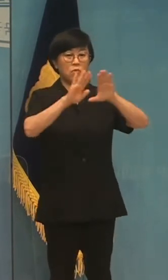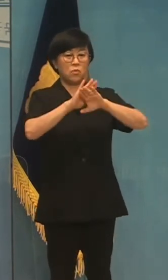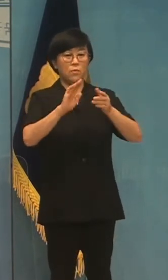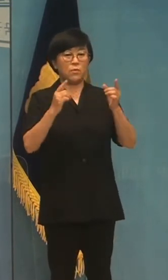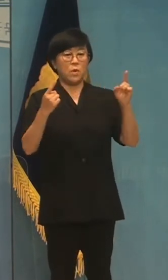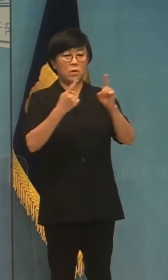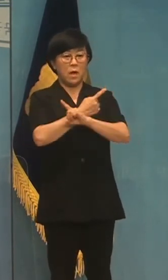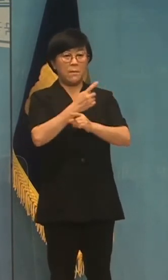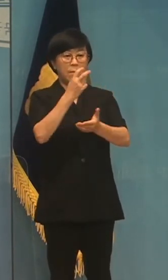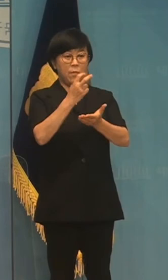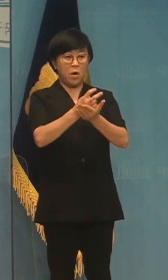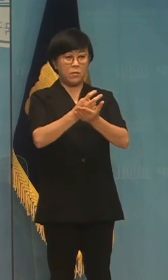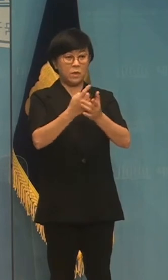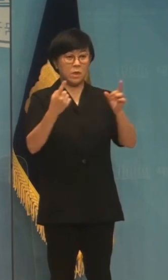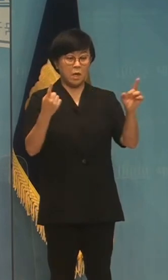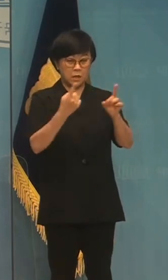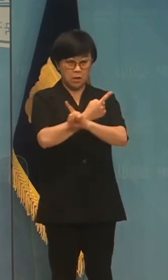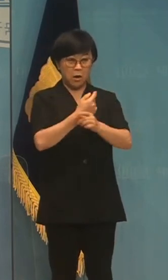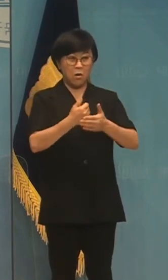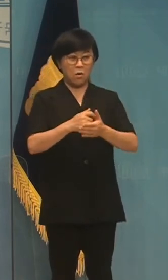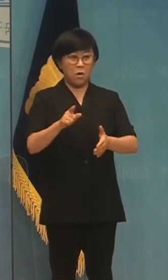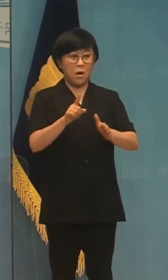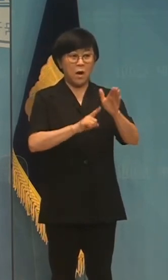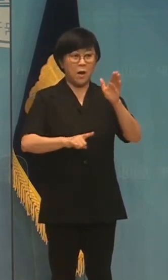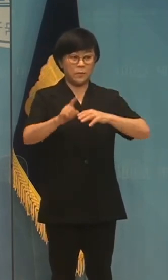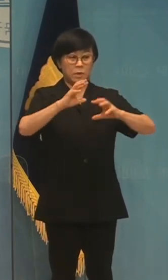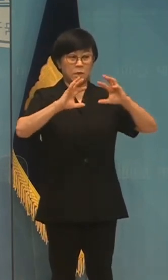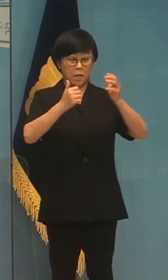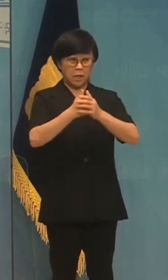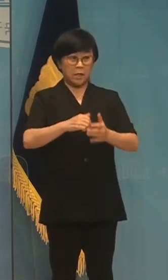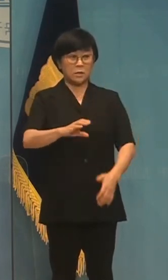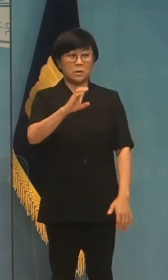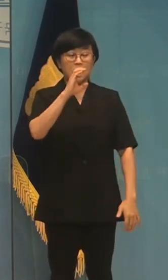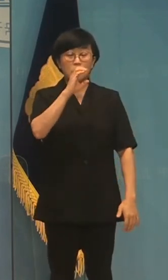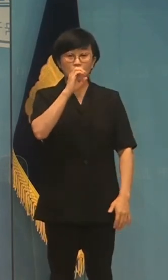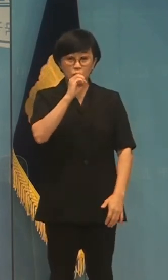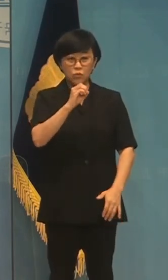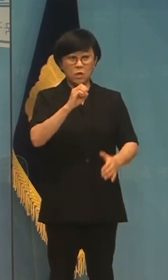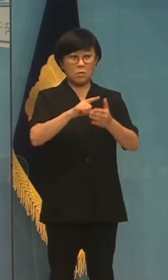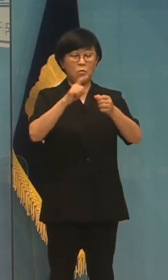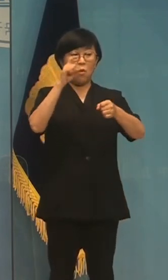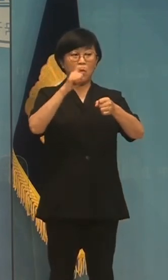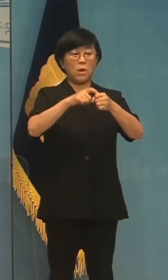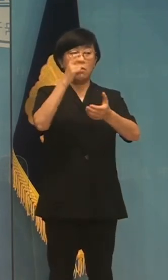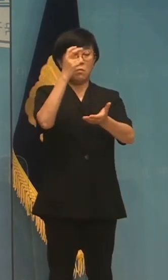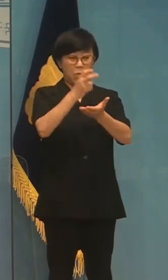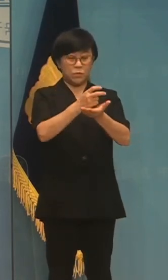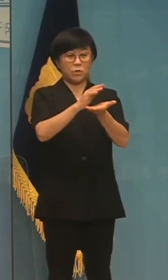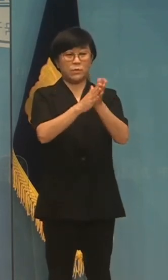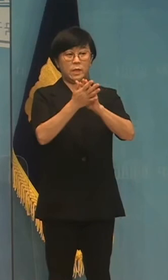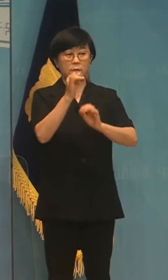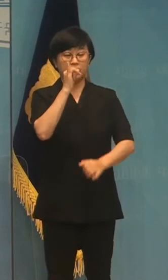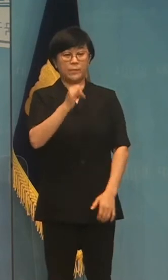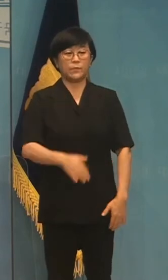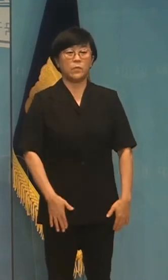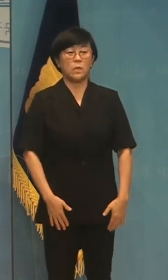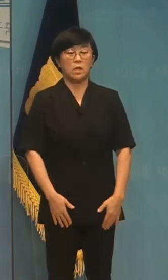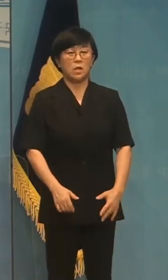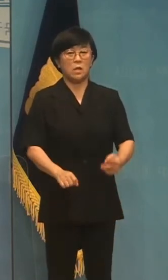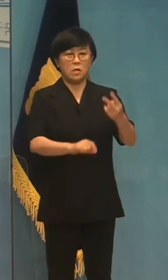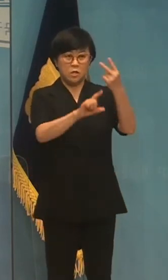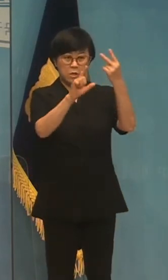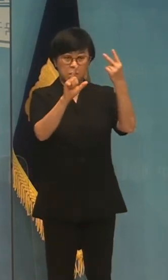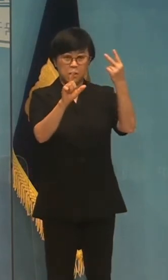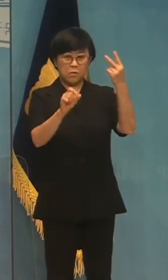개선하고 주요 선진국 중 최초로 탄소중립 목표를 법제화했습니다. 지난 6월